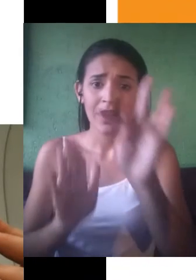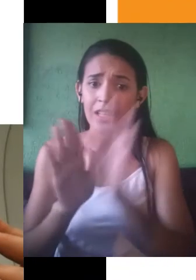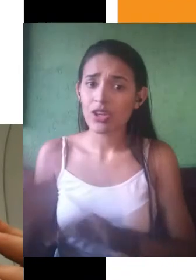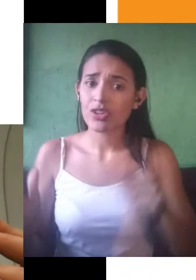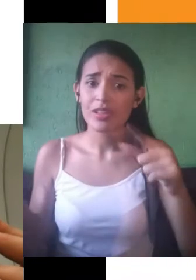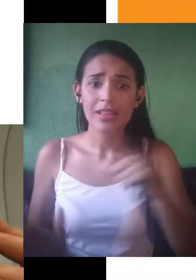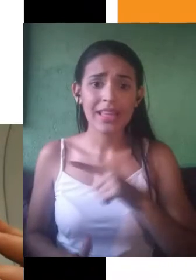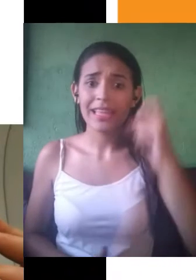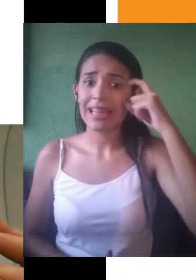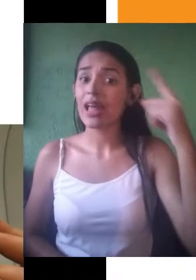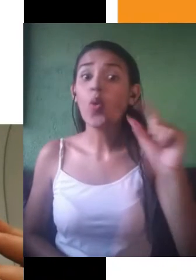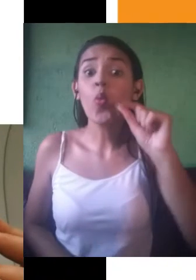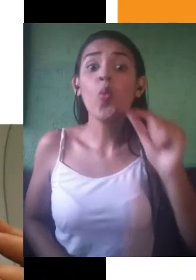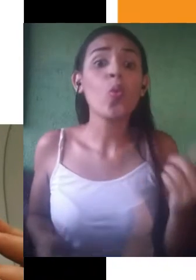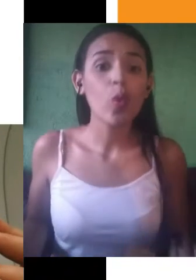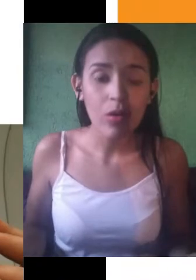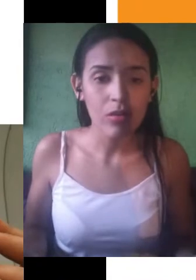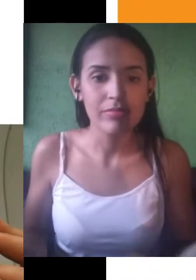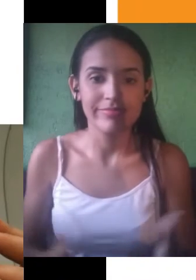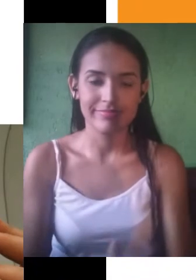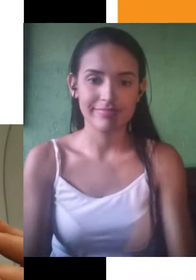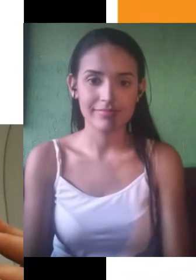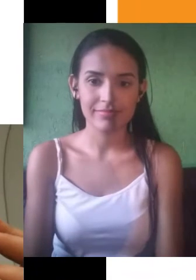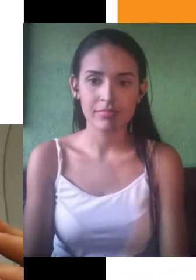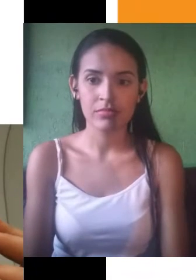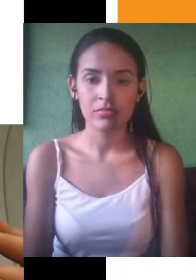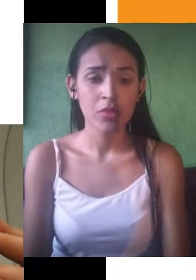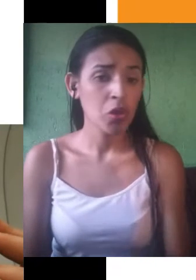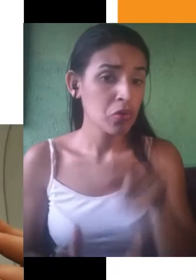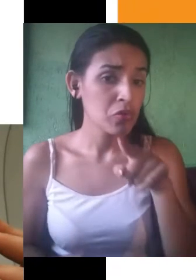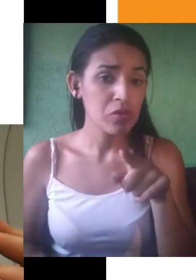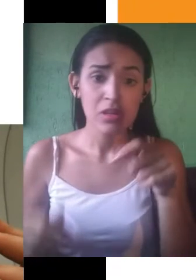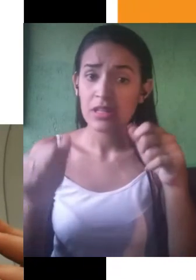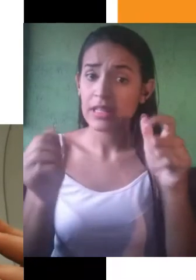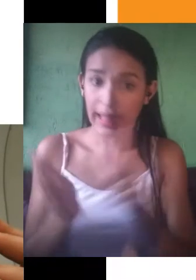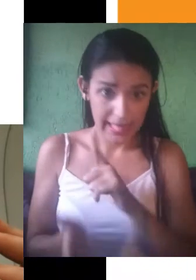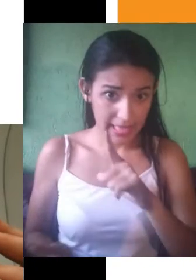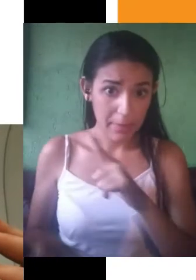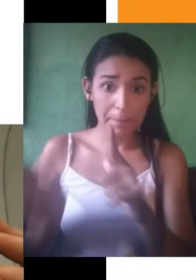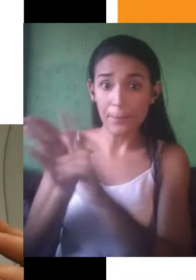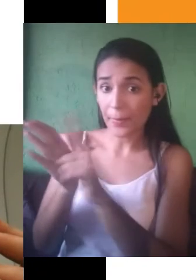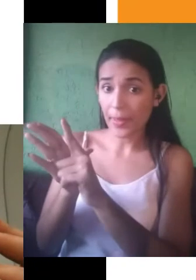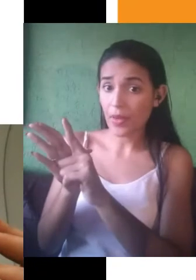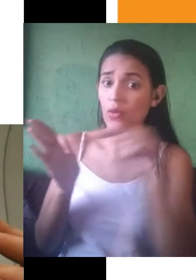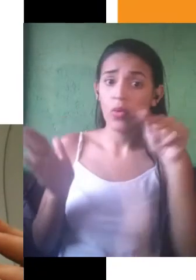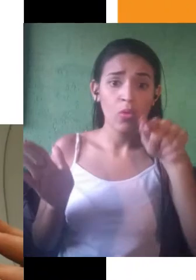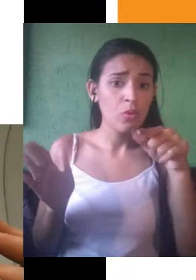fazia a leitura. Essas anotações devem ser feitas, essas margens mesmo da página da proposta, a gente deve usar